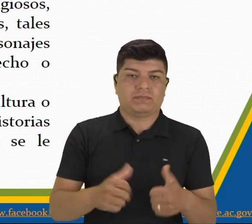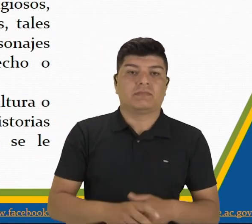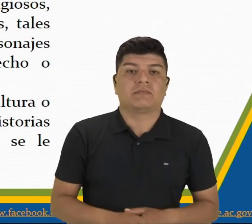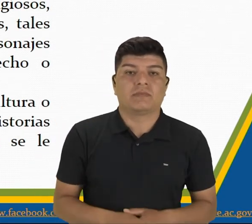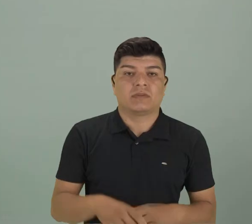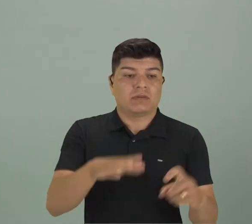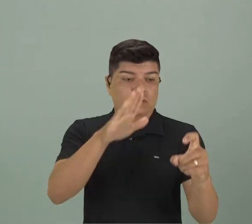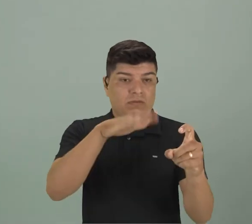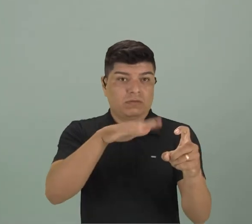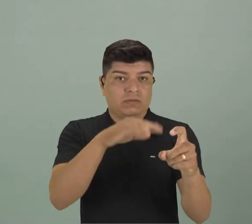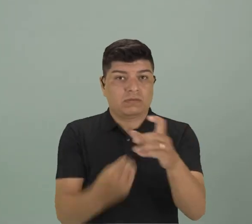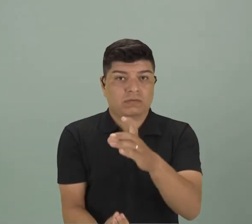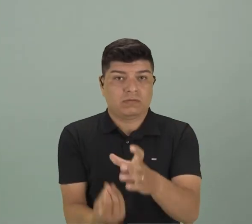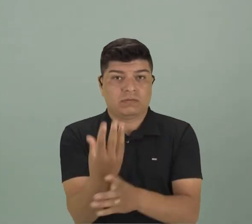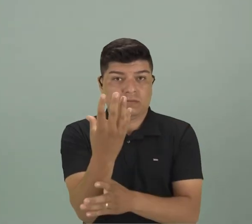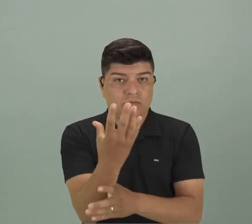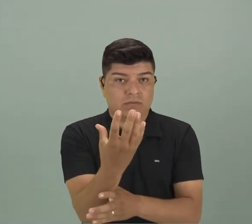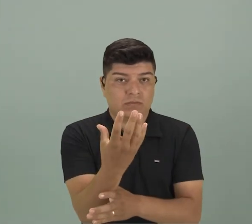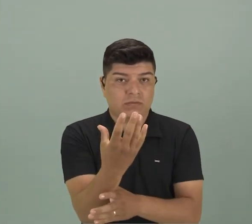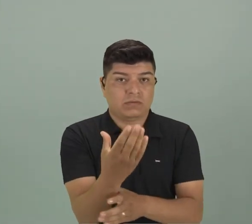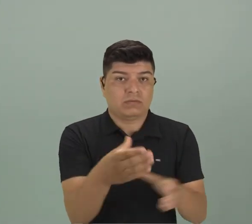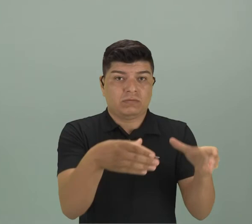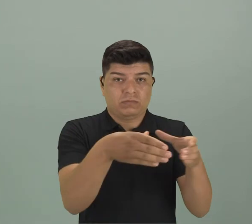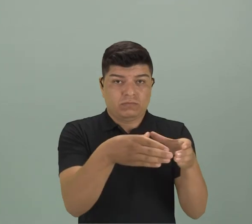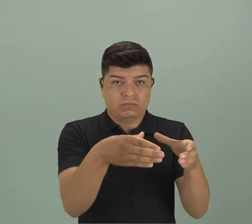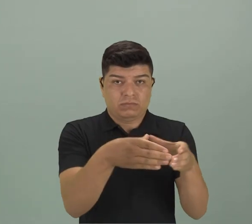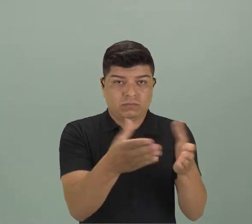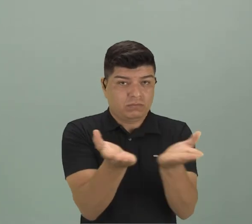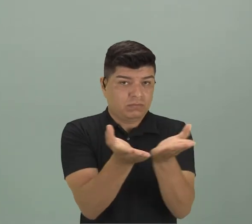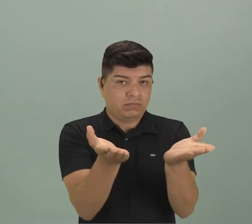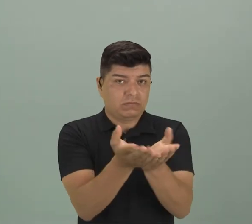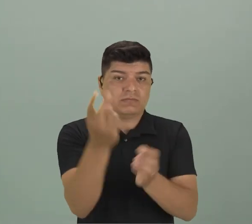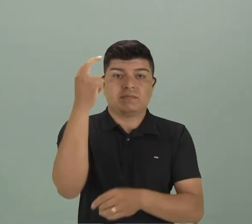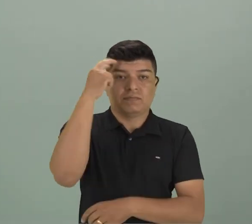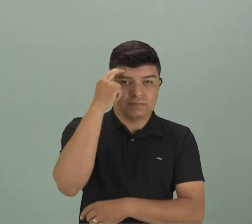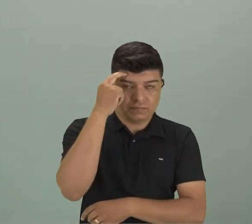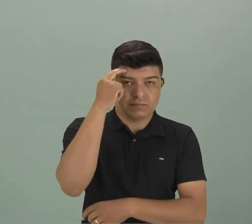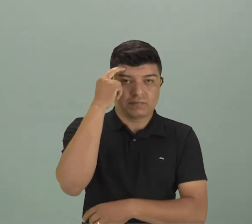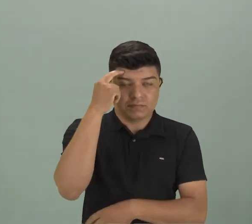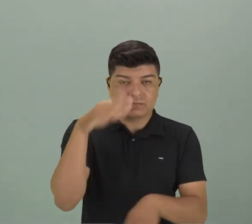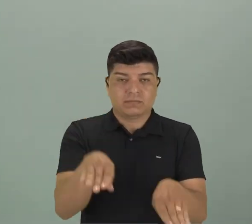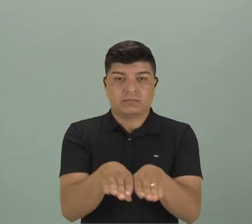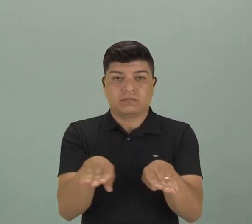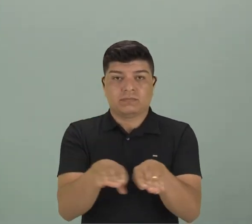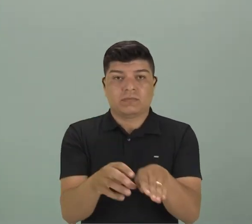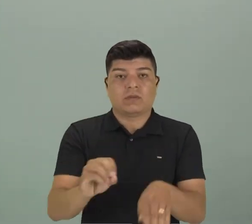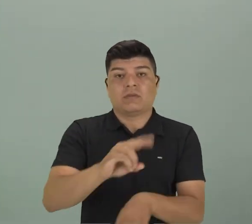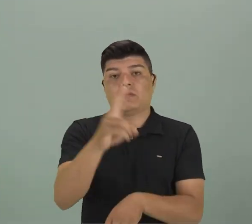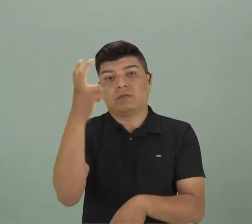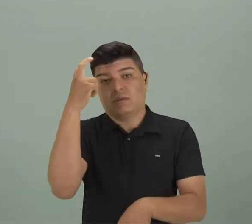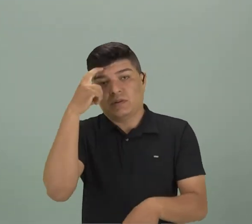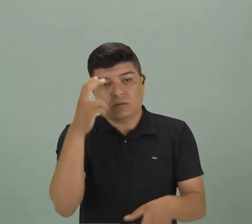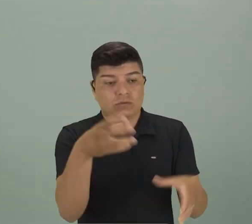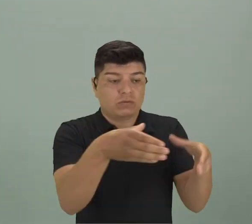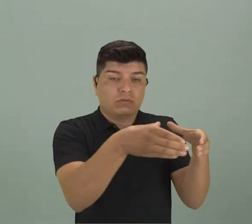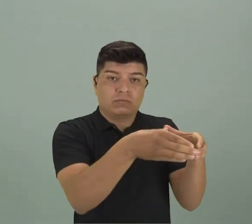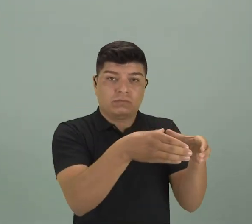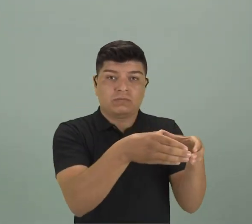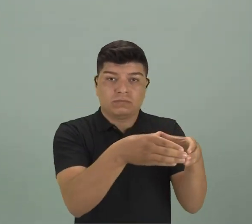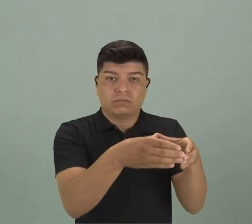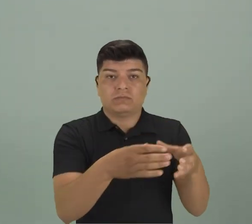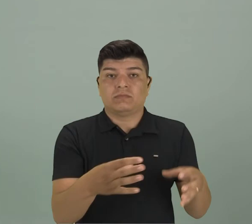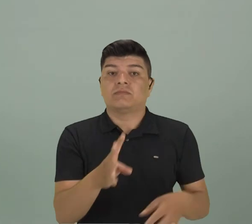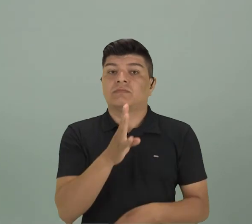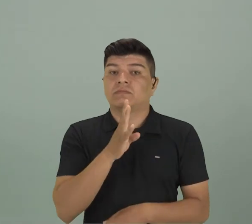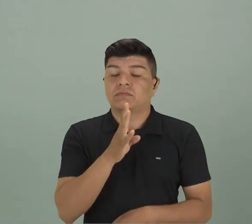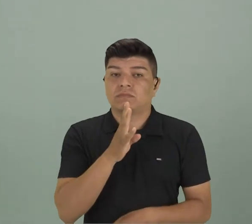los mitos forman parte de un sistema de creencias culturales, ¿no? O de la cultura de una comunidad, donde son